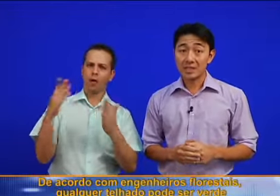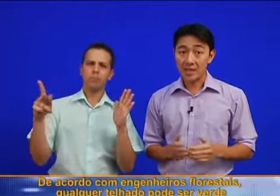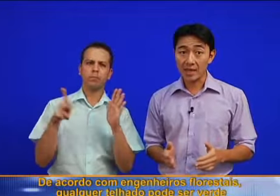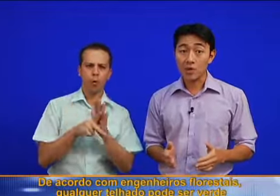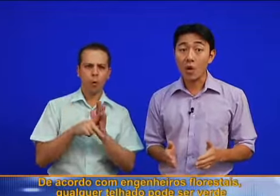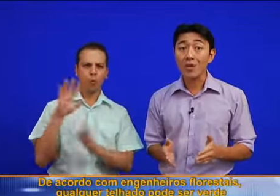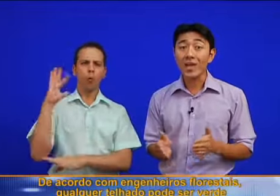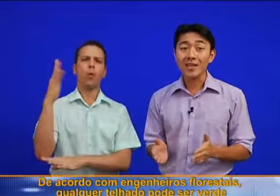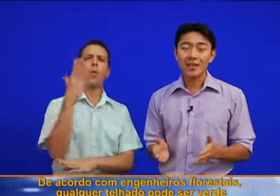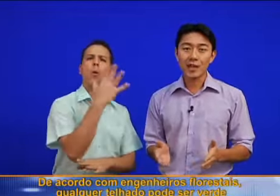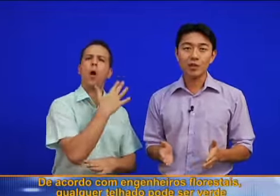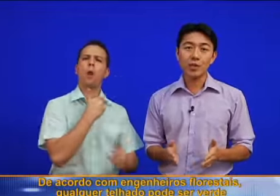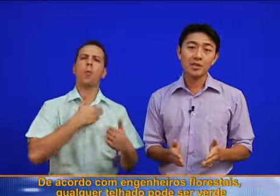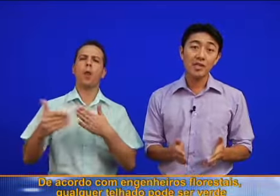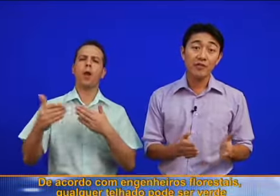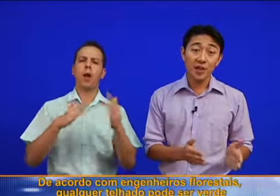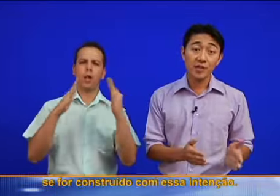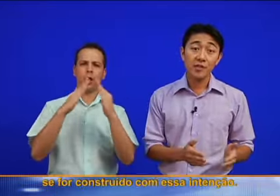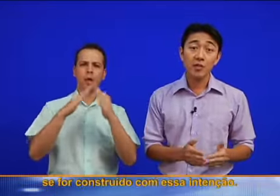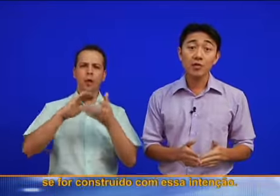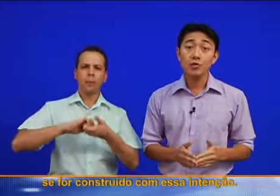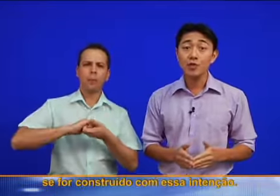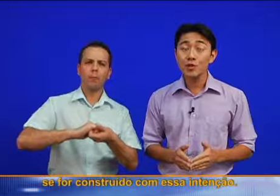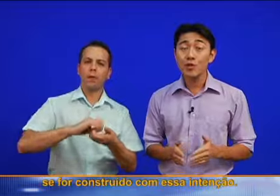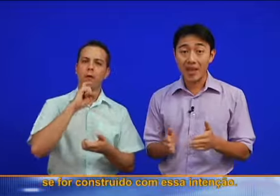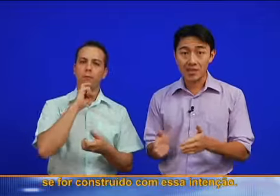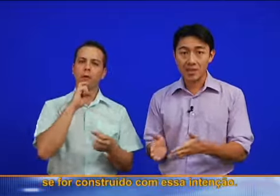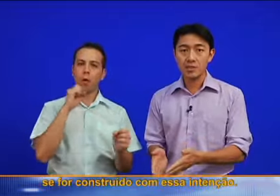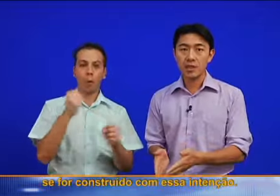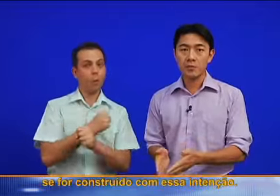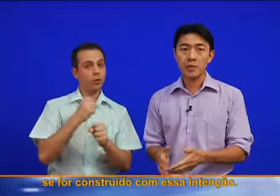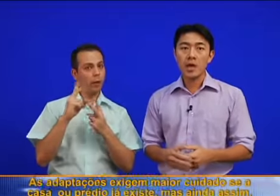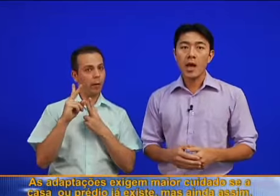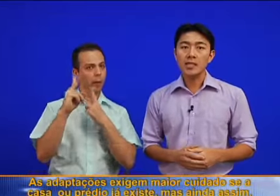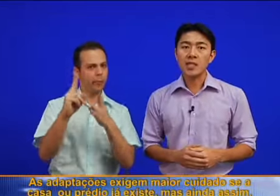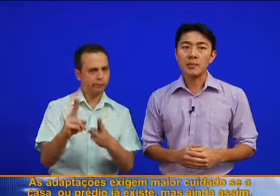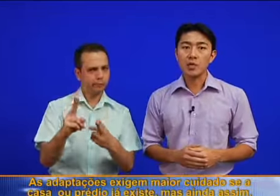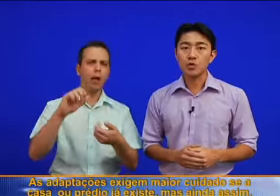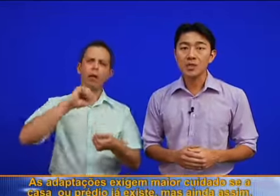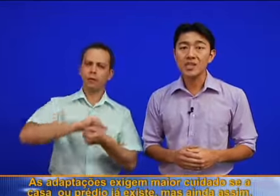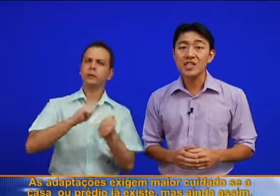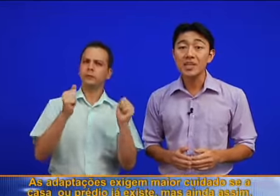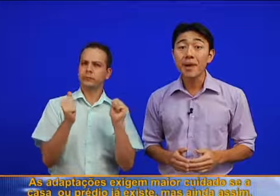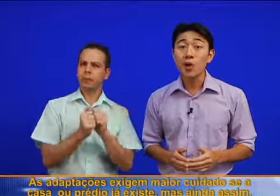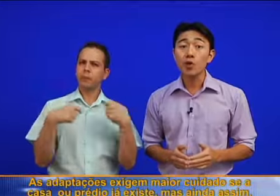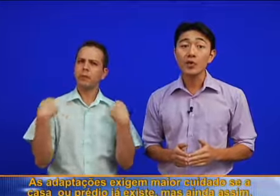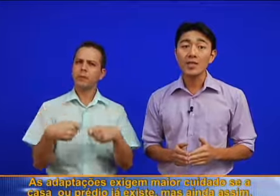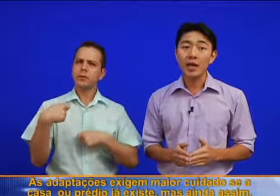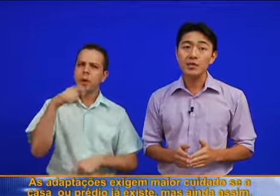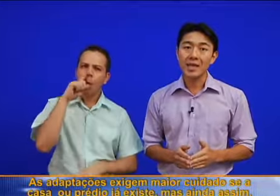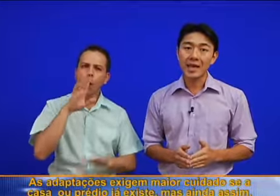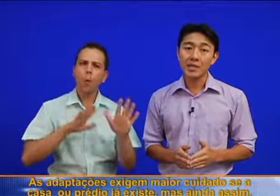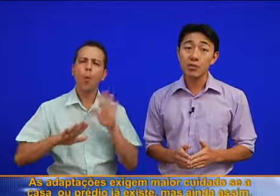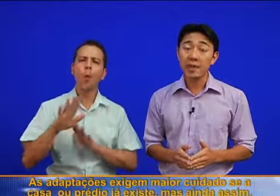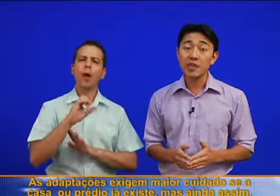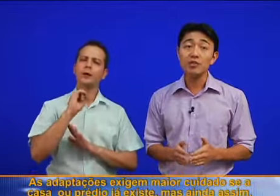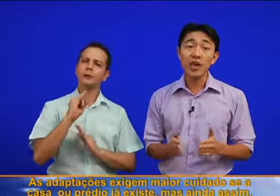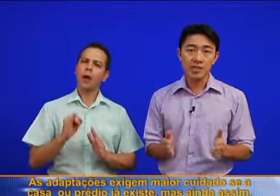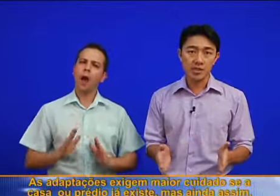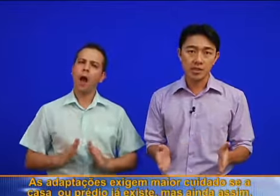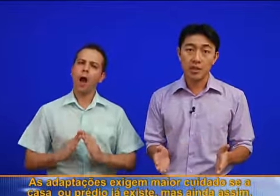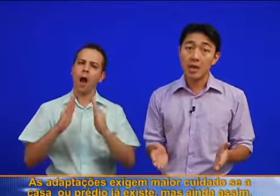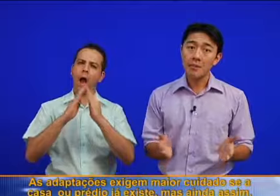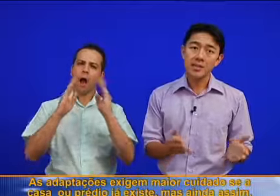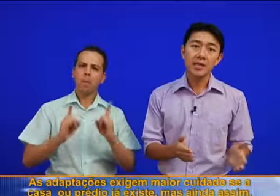engenheiros florestais, qualquer telhado pode ser verde se for construído com essa intenção. As adaptações exigem maior cuidado se a casa ou